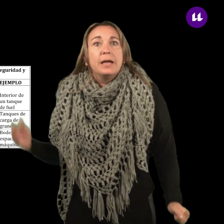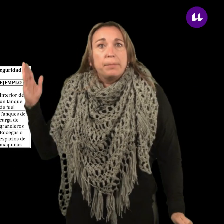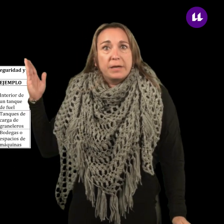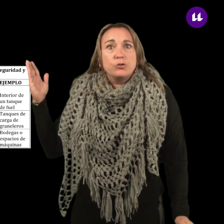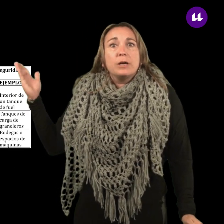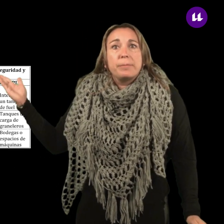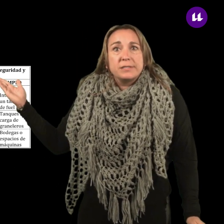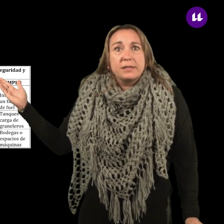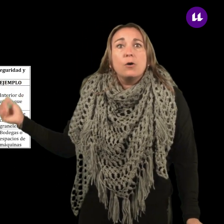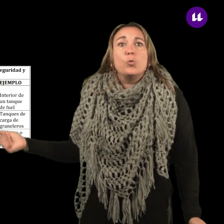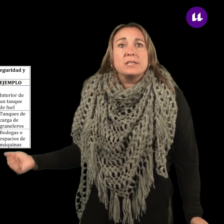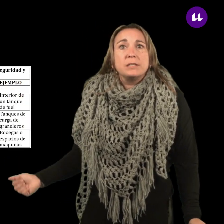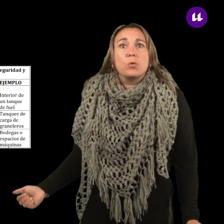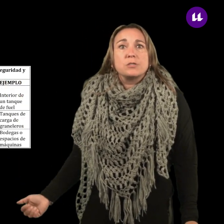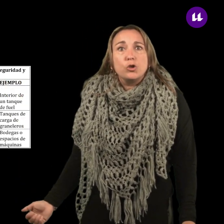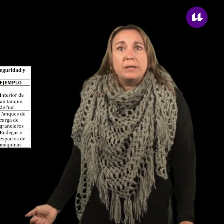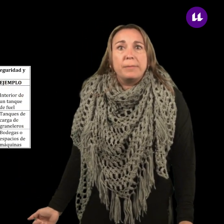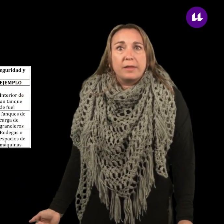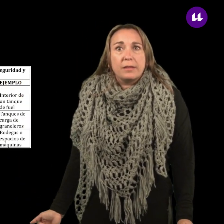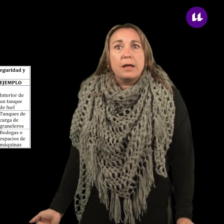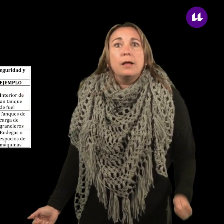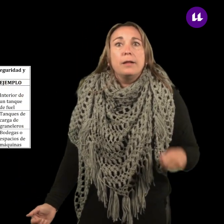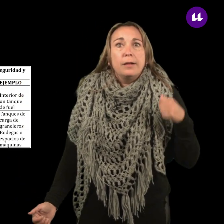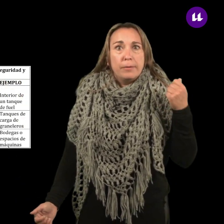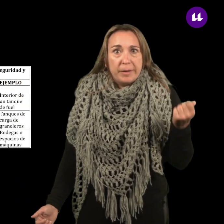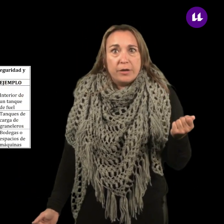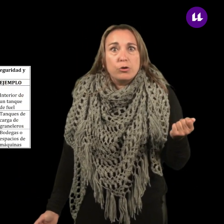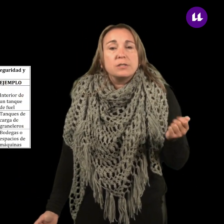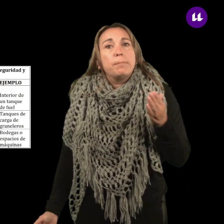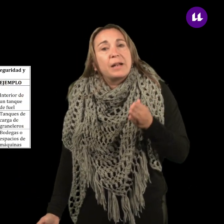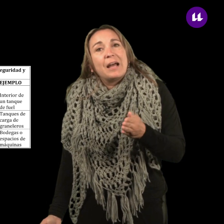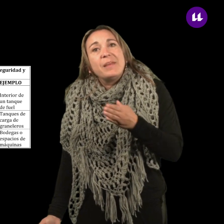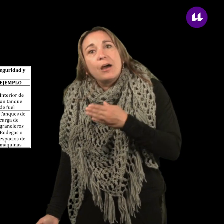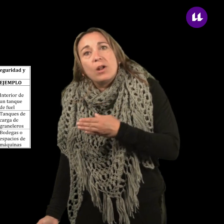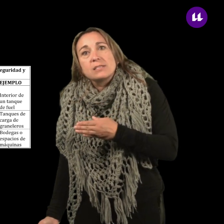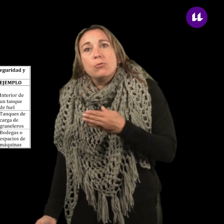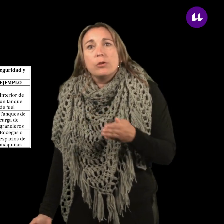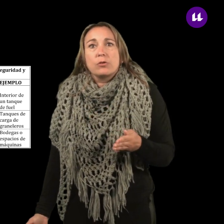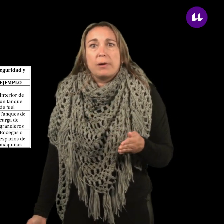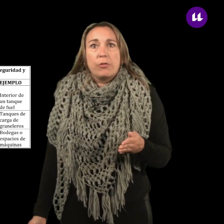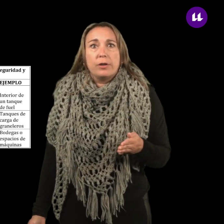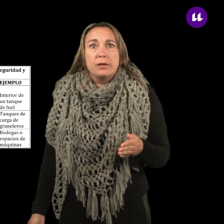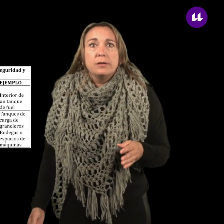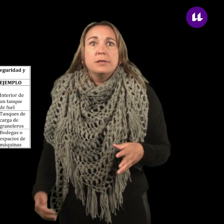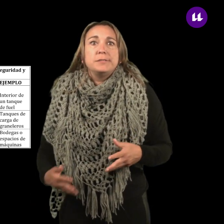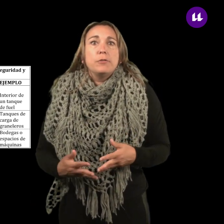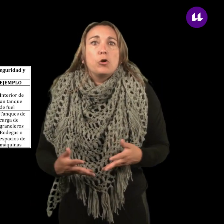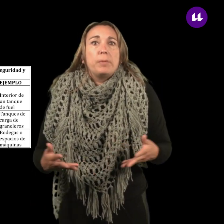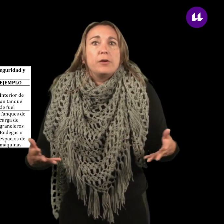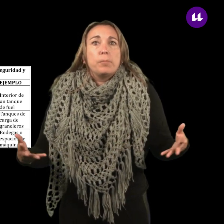Espacios que presentan una situación inmediata peligrosa para la vida o la salud de los trabajadores, siendo los peligros